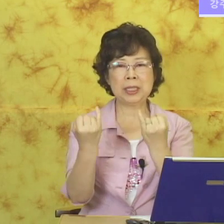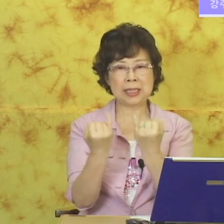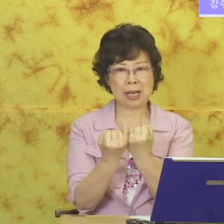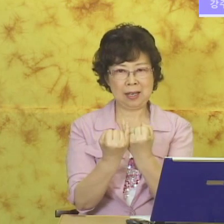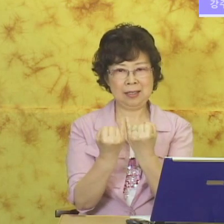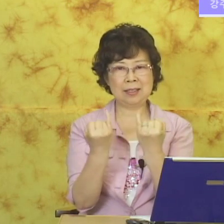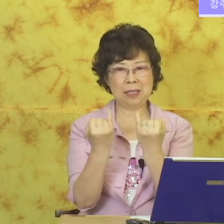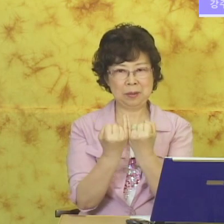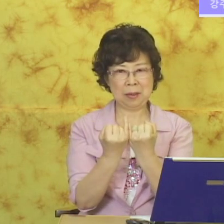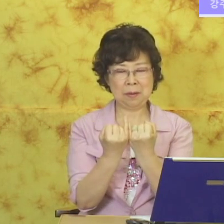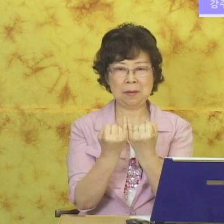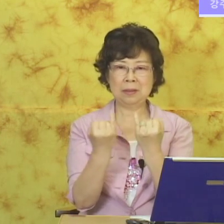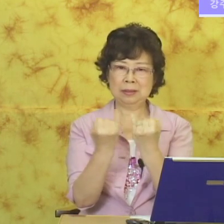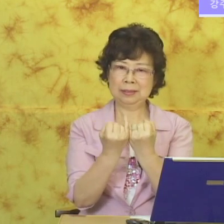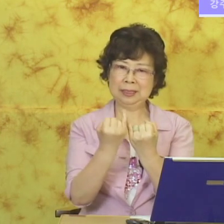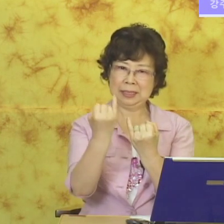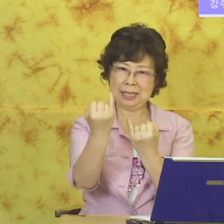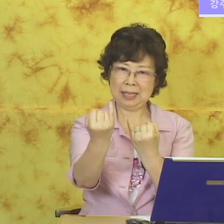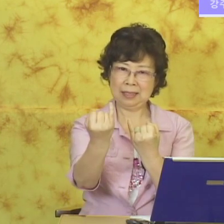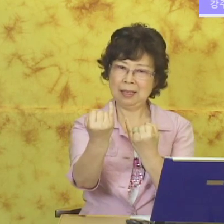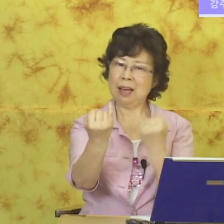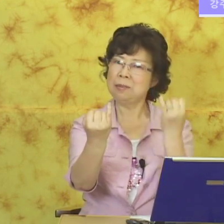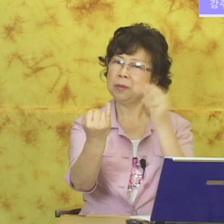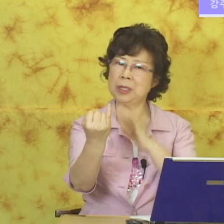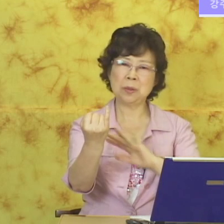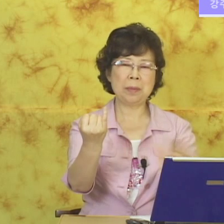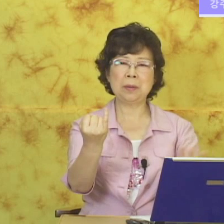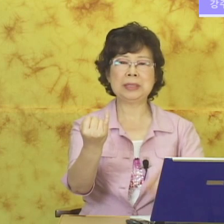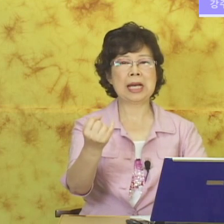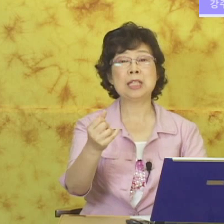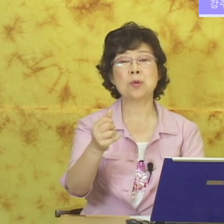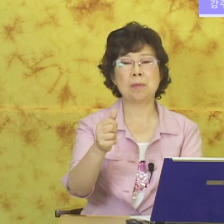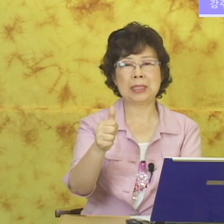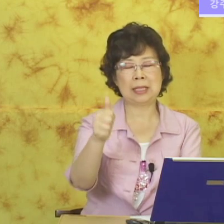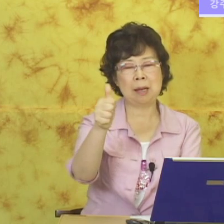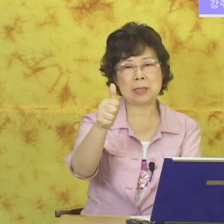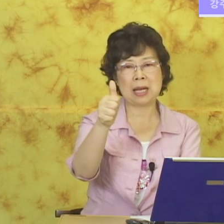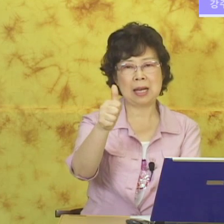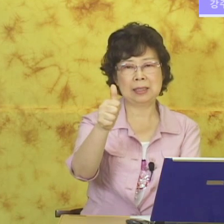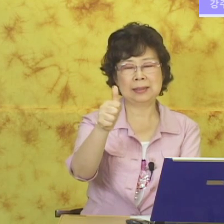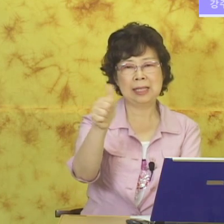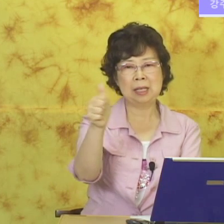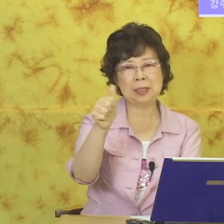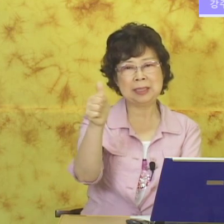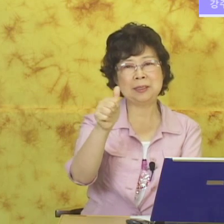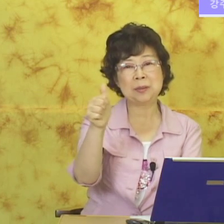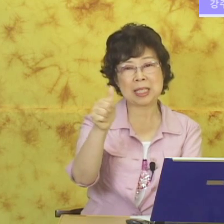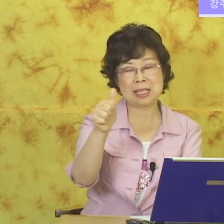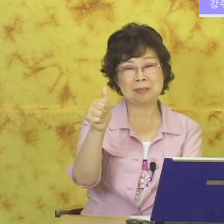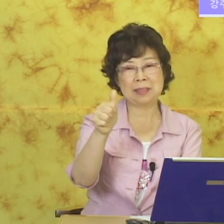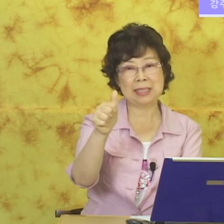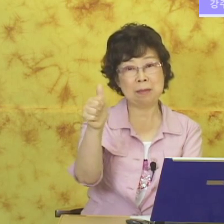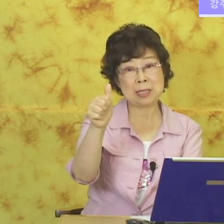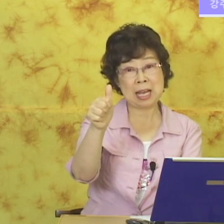는 여자 이렇게 해도 되고 이렇게 아니면 왼손 빼고 한 손만. 남자 아니면 흔들어도 괜찮고요. 남자